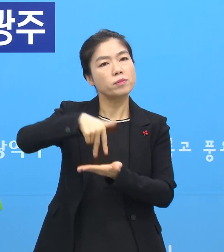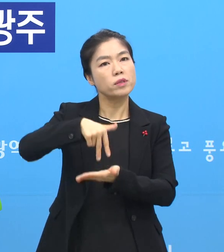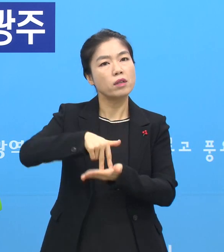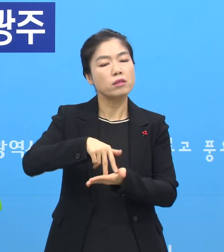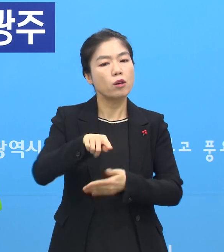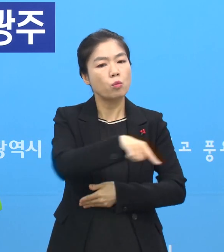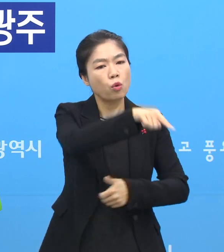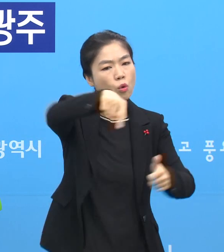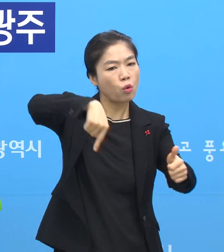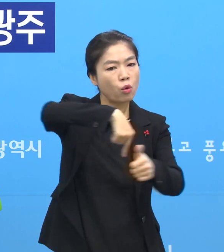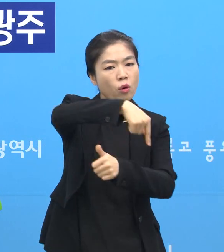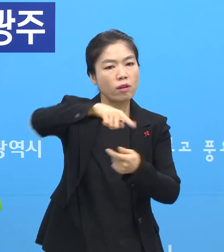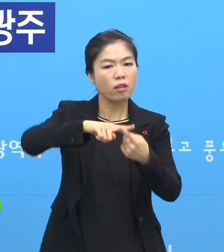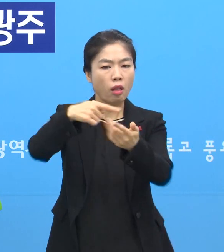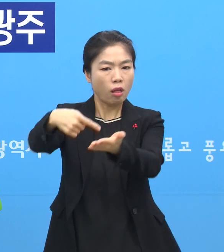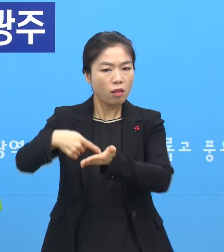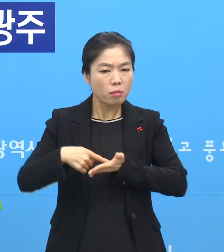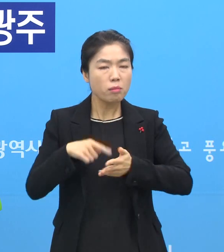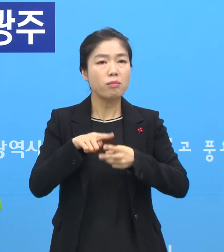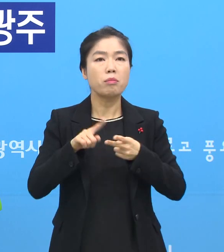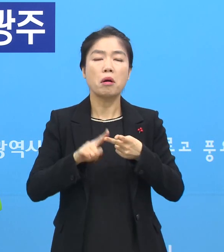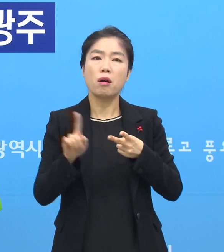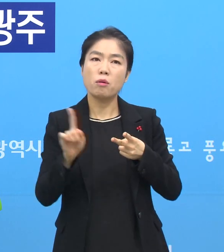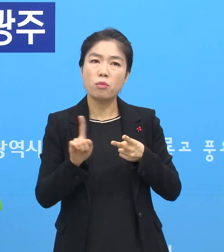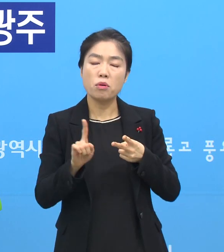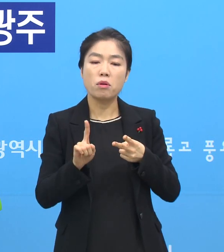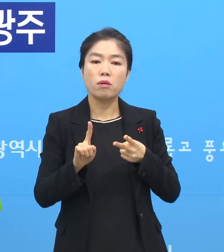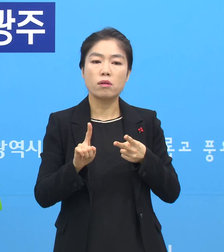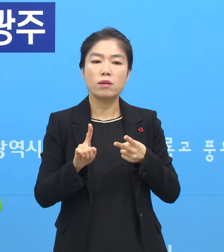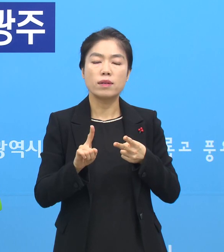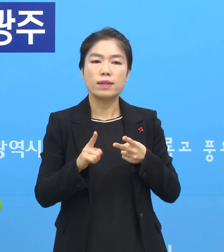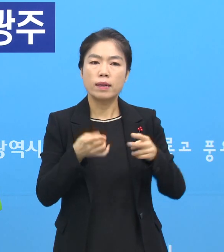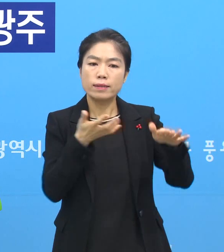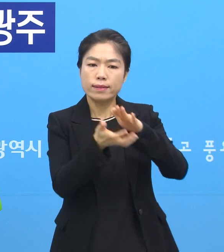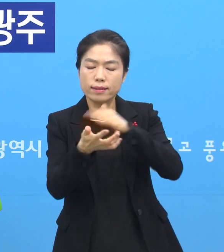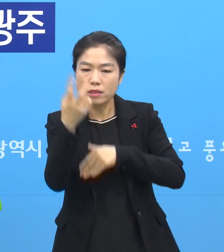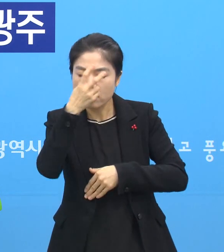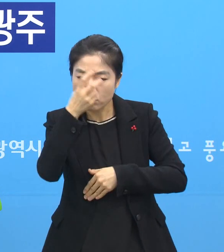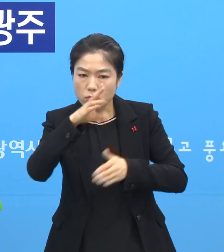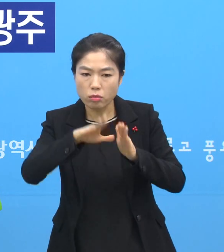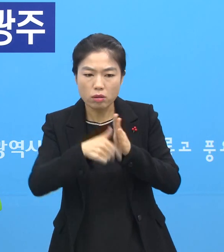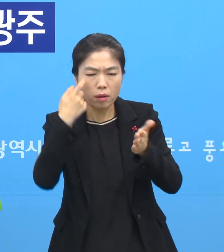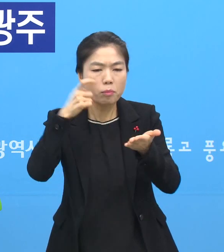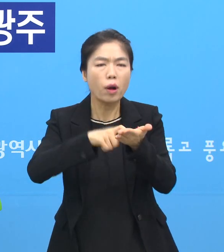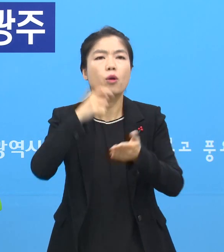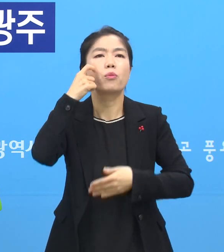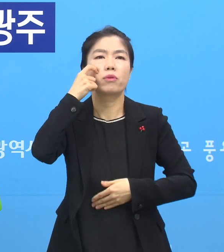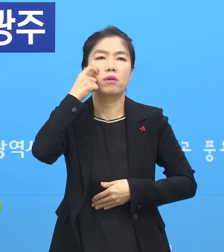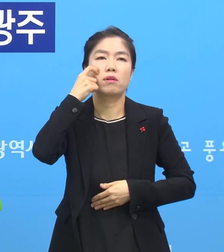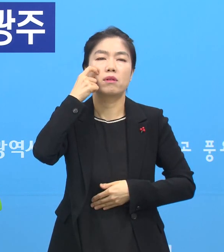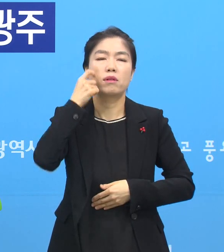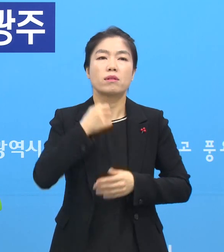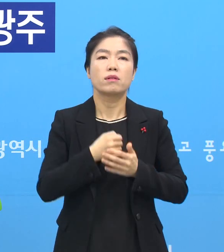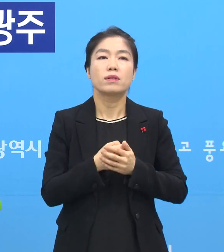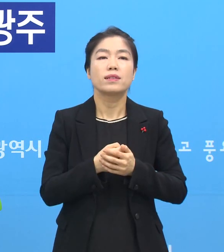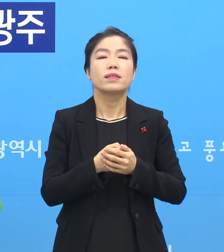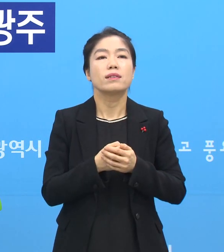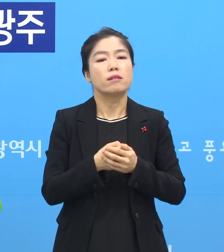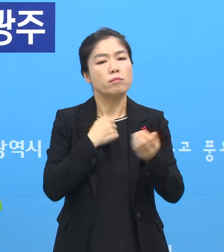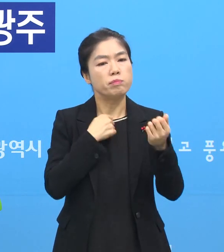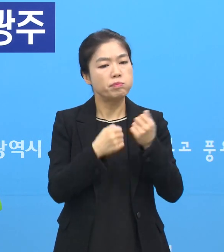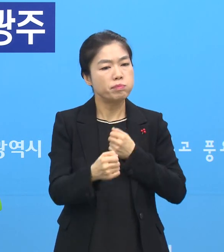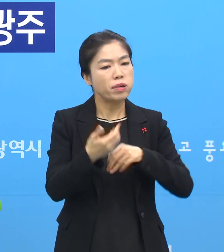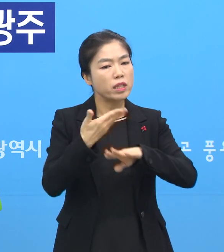이런 상황이 보고되거나 또는 저희들이 현장 점검을 나갔을 때 발견된 사례는 없습니다. 그럼에도